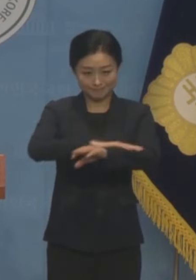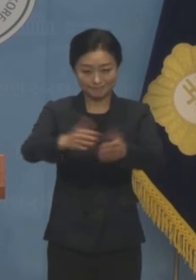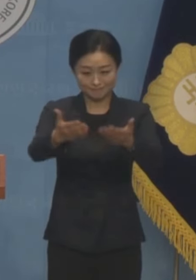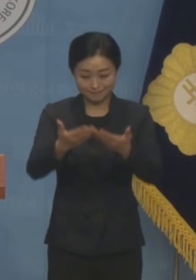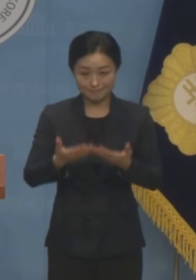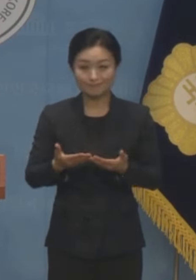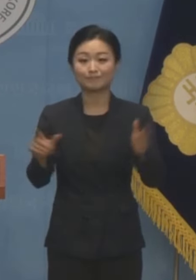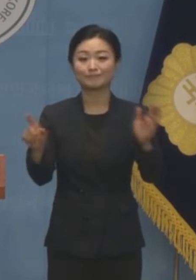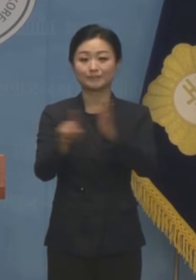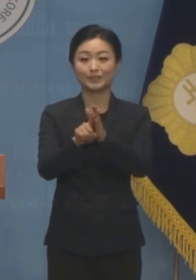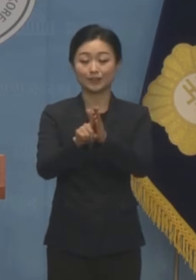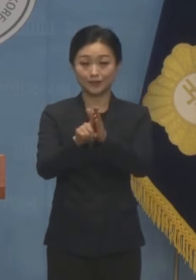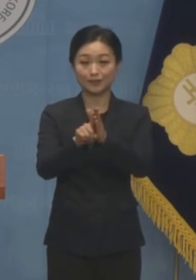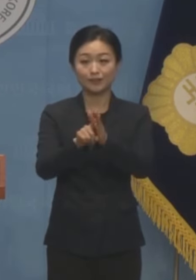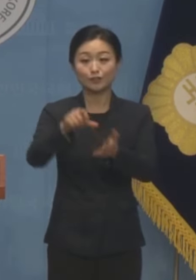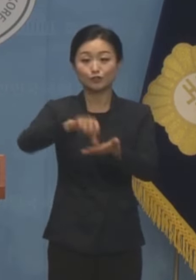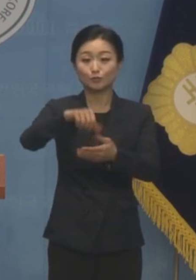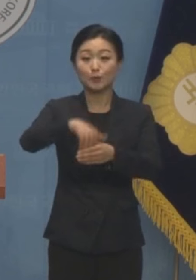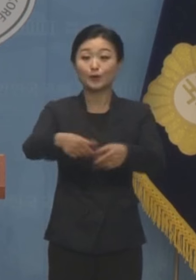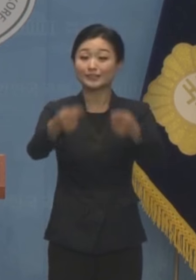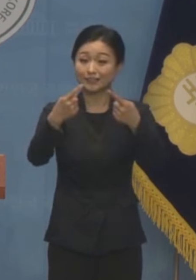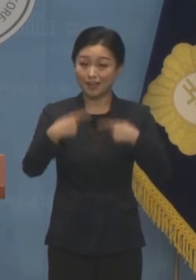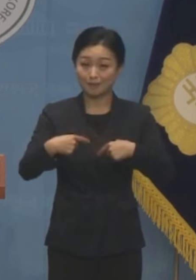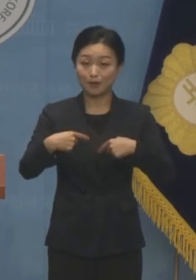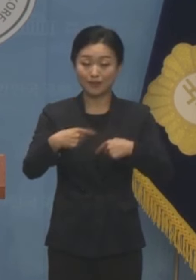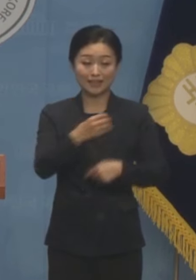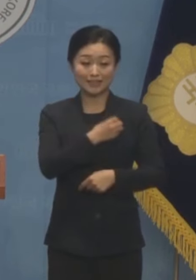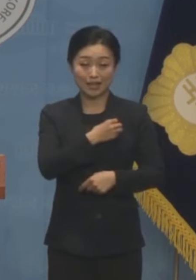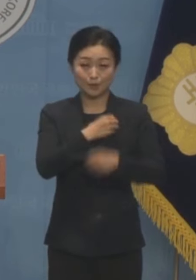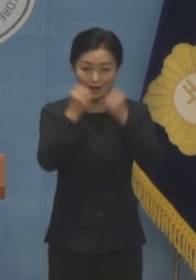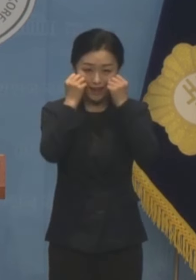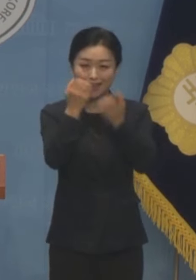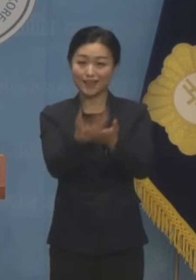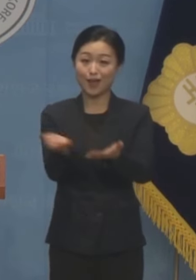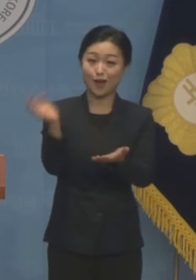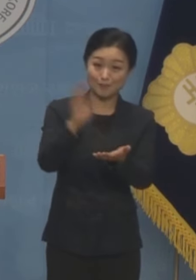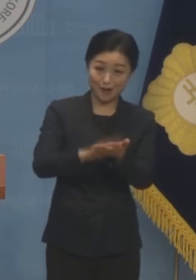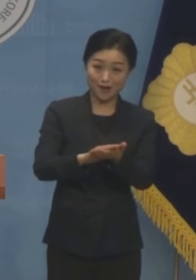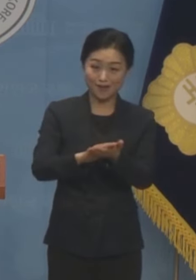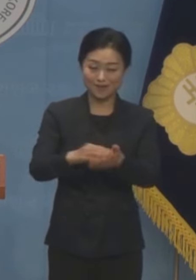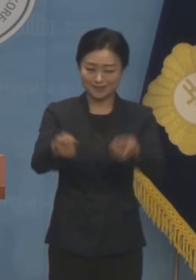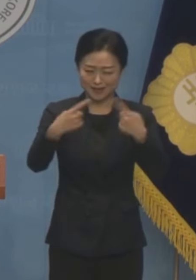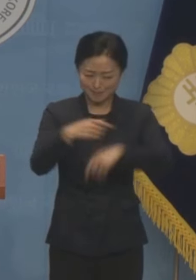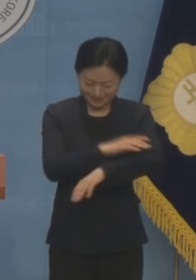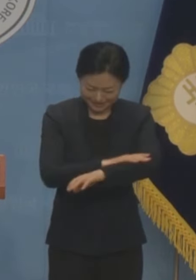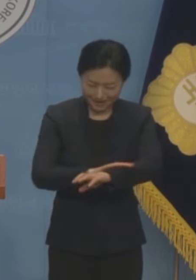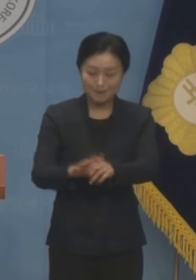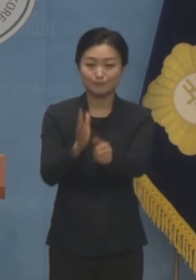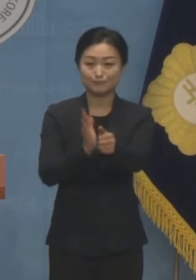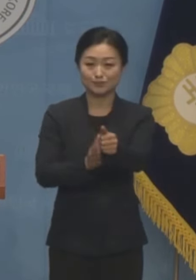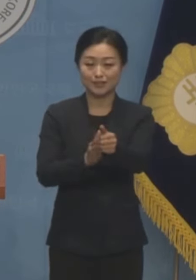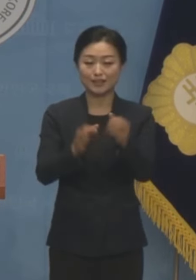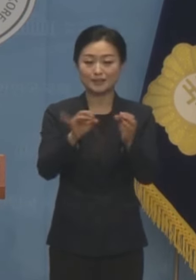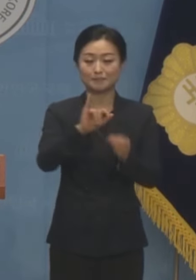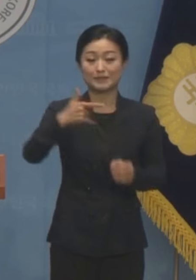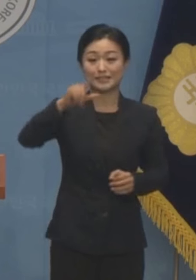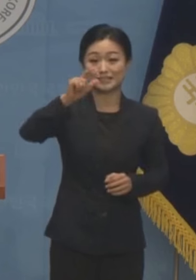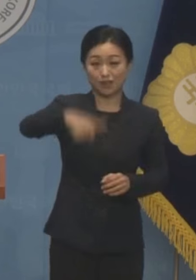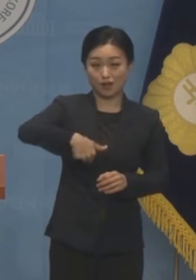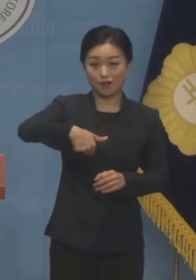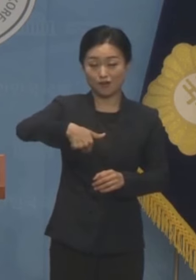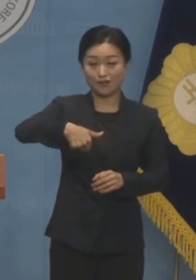믿으면서 투표 참여의 당원혁명을 호소드립니다. 김민석을